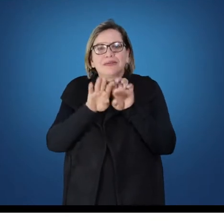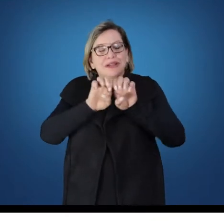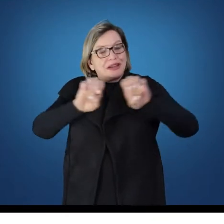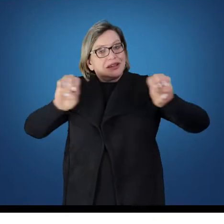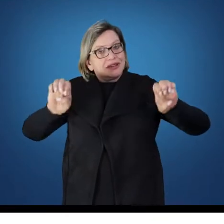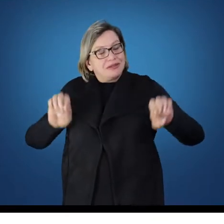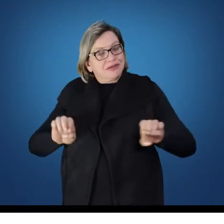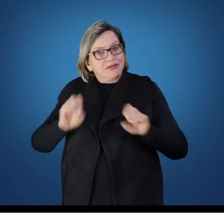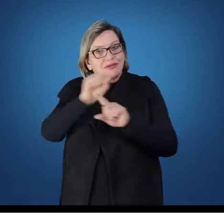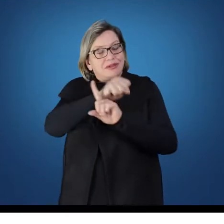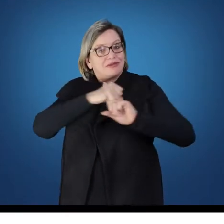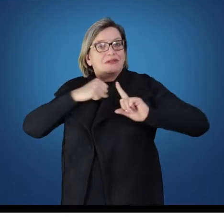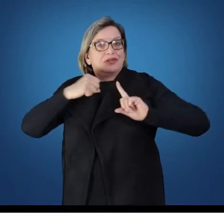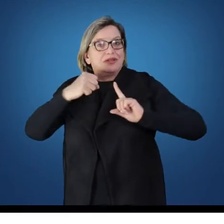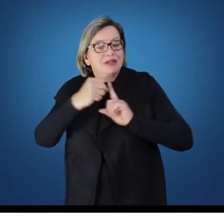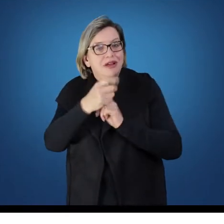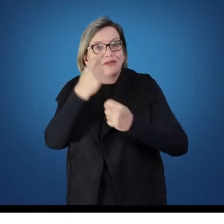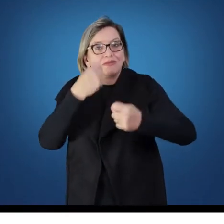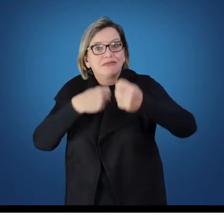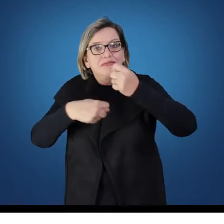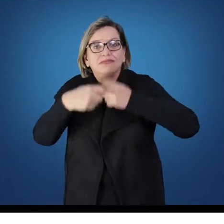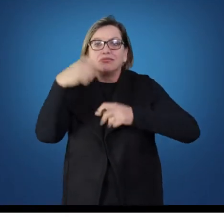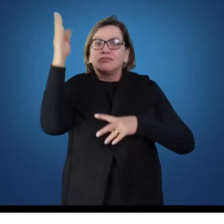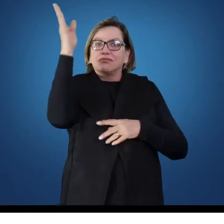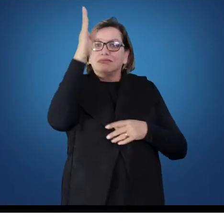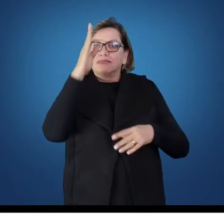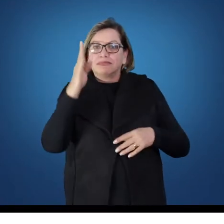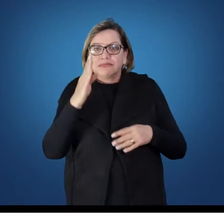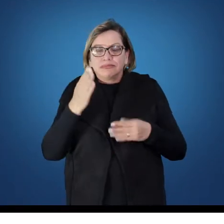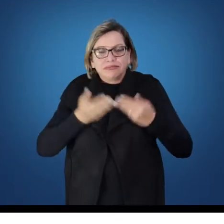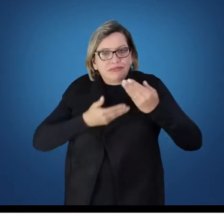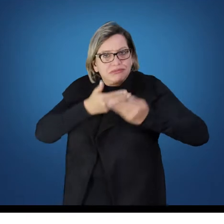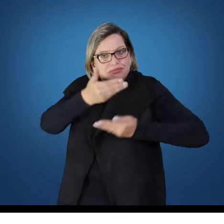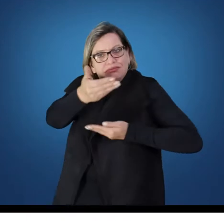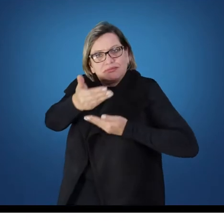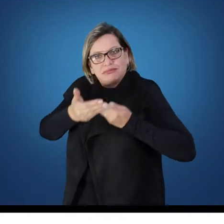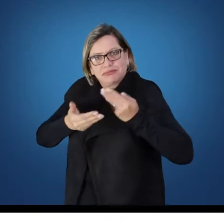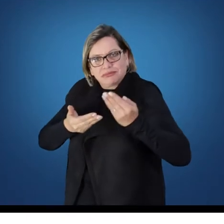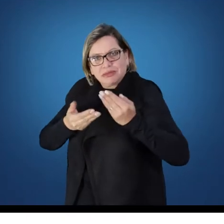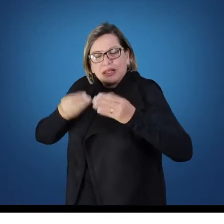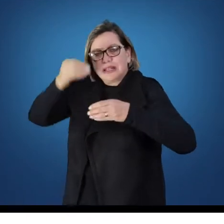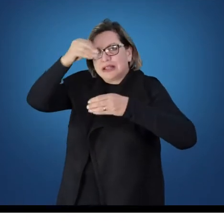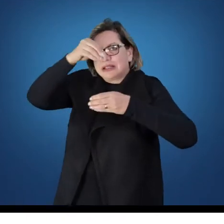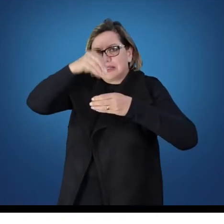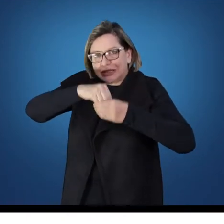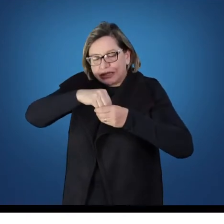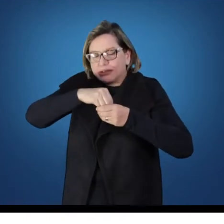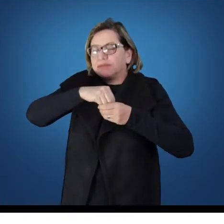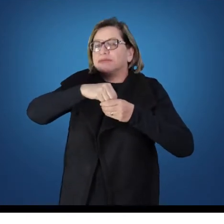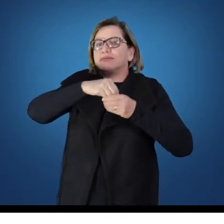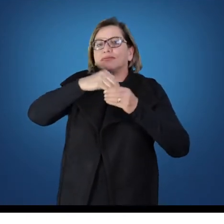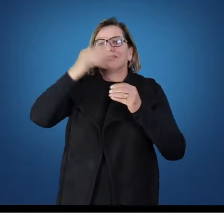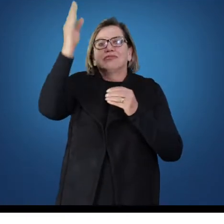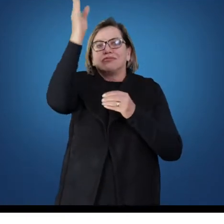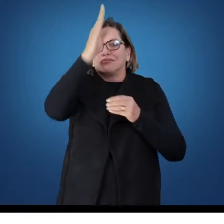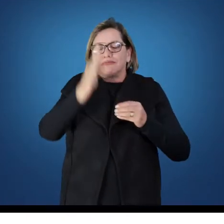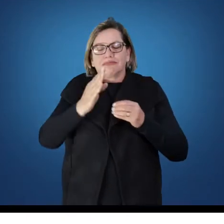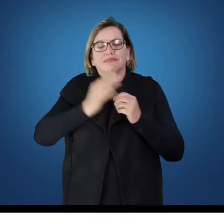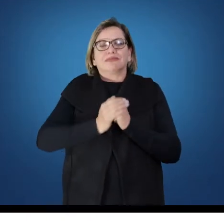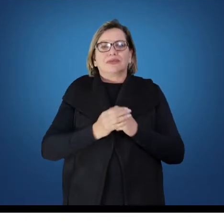a partir das relações estabelecidas, tanto internamente quanto nacionalmente. Então eu vou falar um pouco para vocês